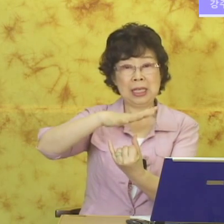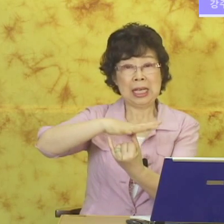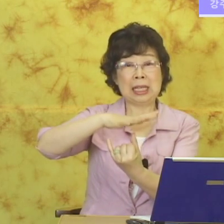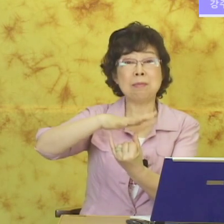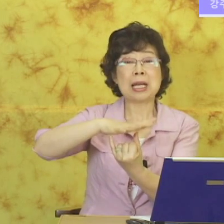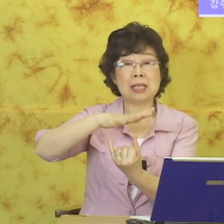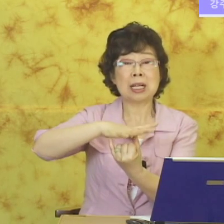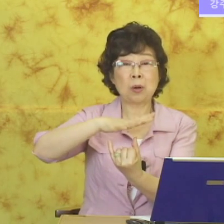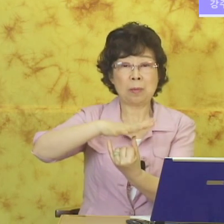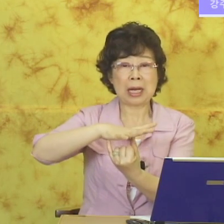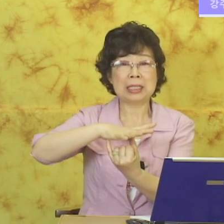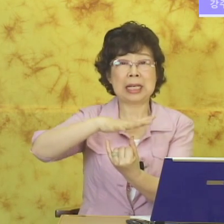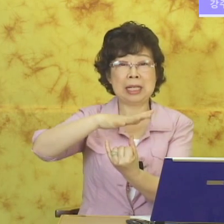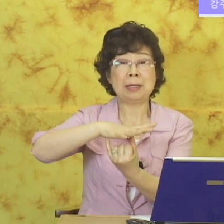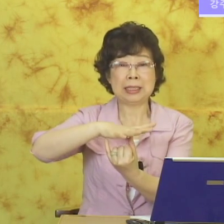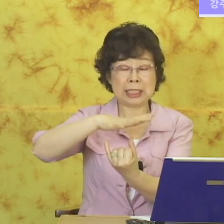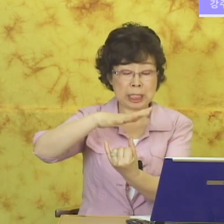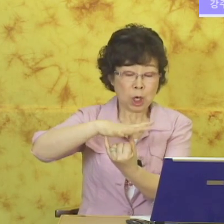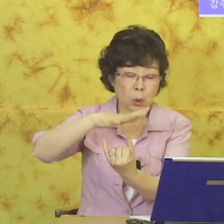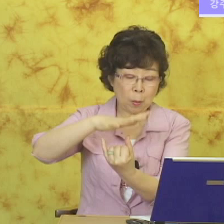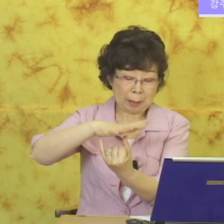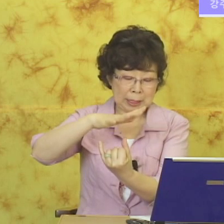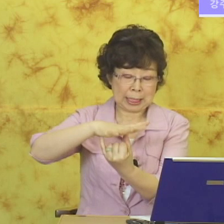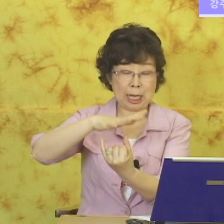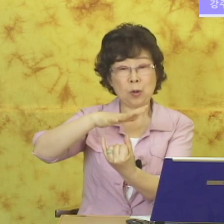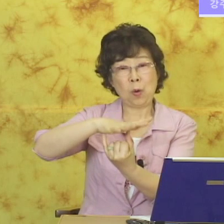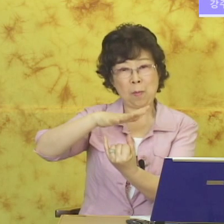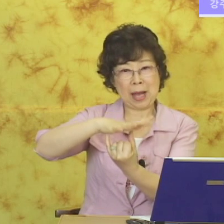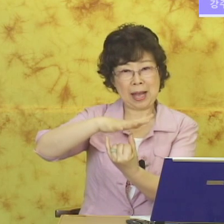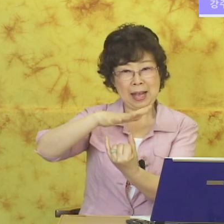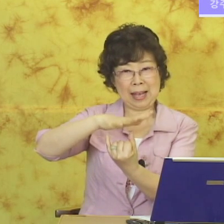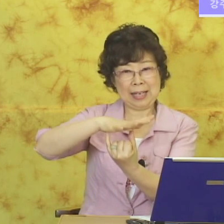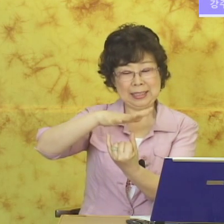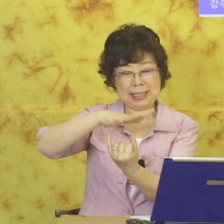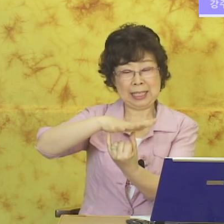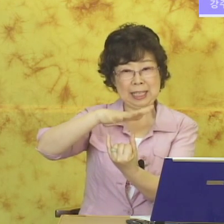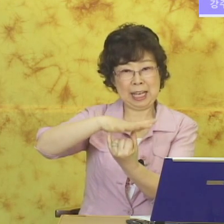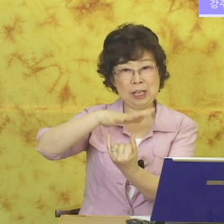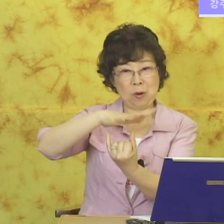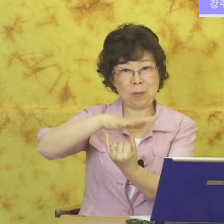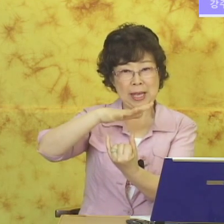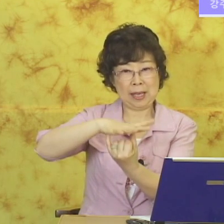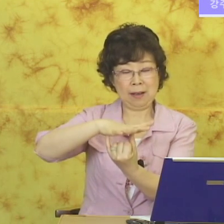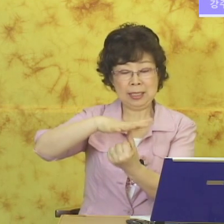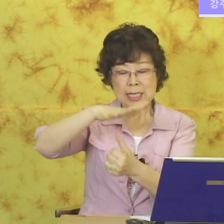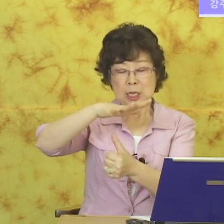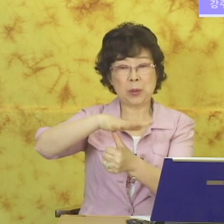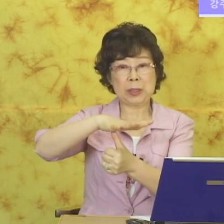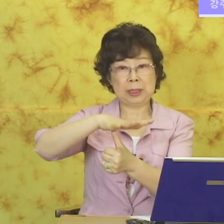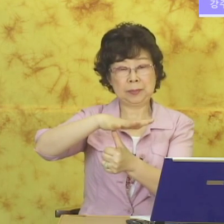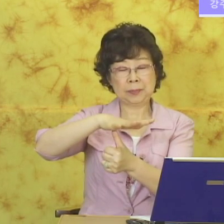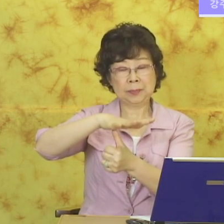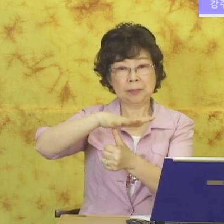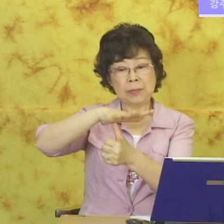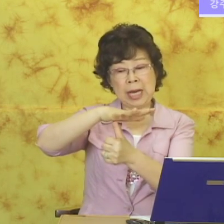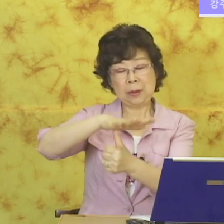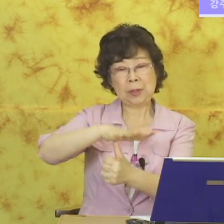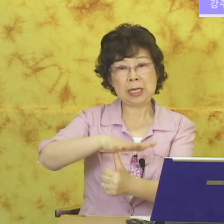남자, 여자 꼬마. 그러니까 일반적인 꼬마입니다. 꼬마. 자 이렇게 꼬마예요. 자 요구를 아래로